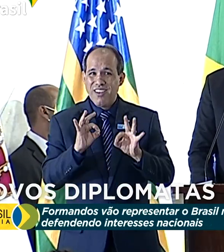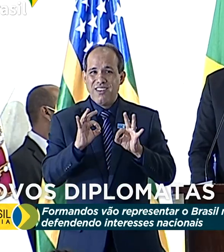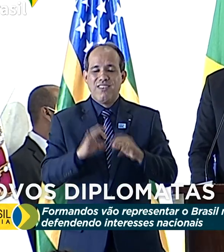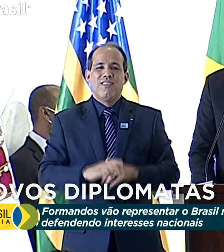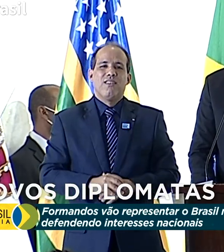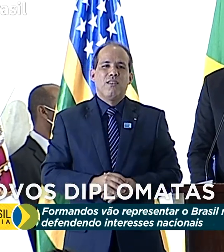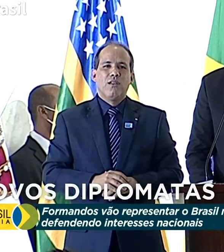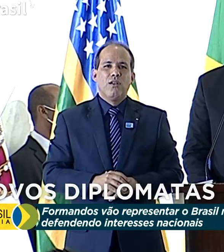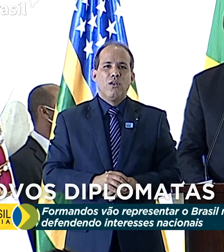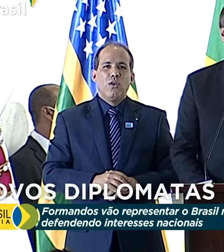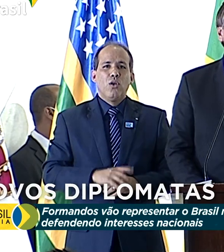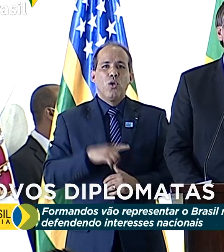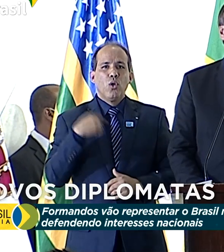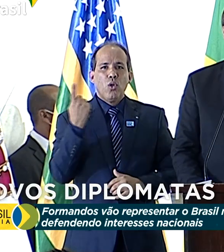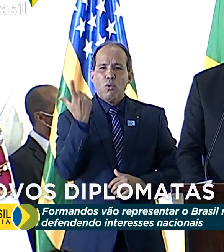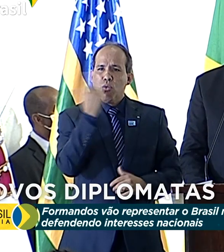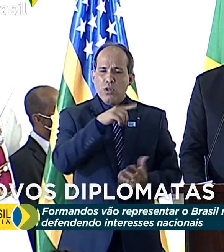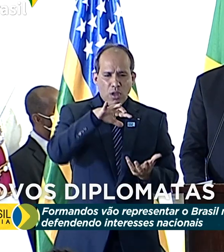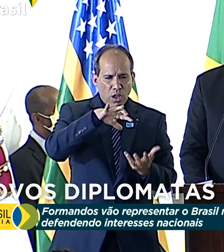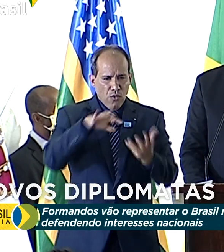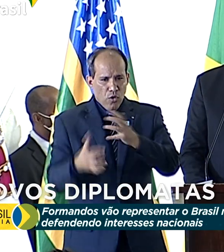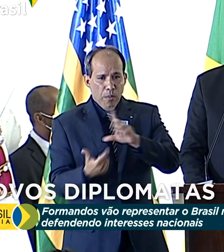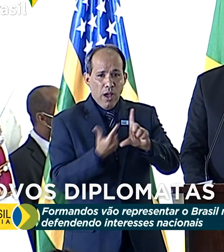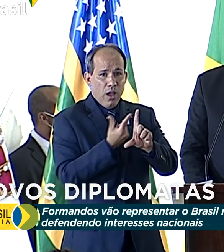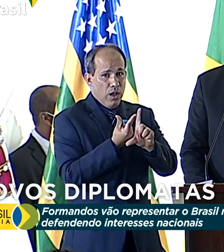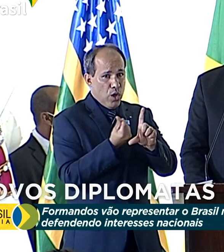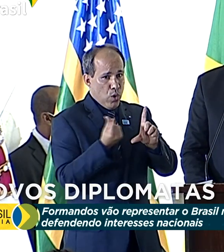Que nós estamos reformando nossa economia.